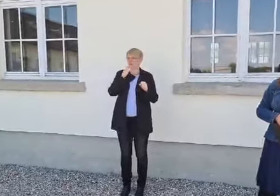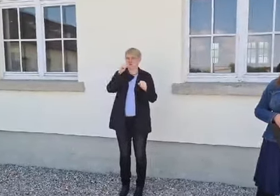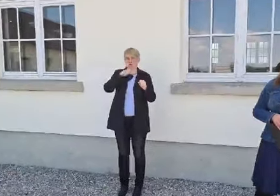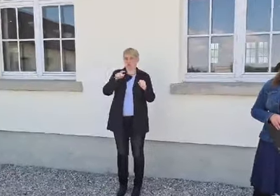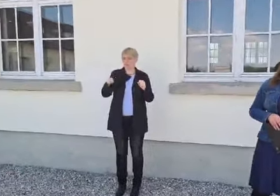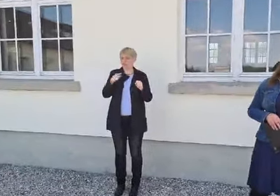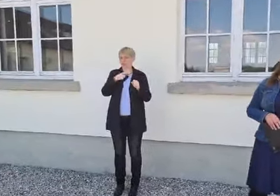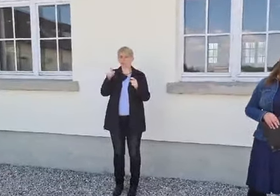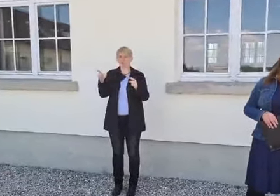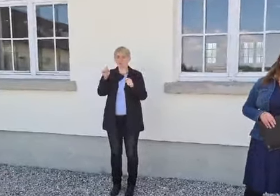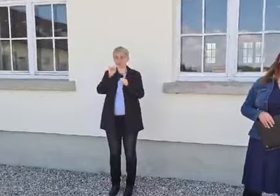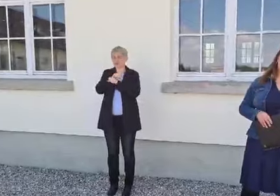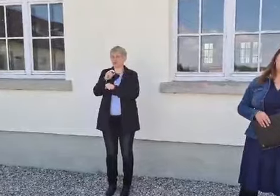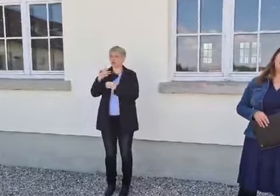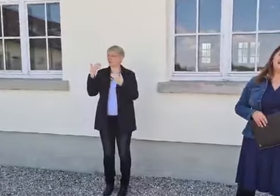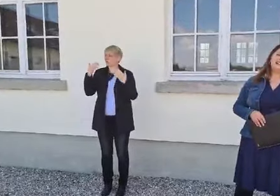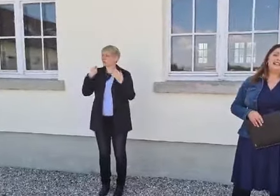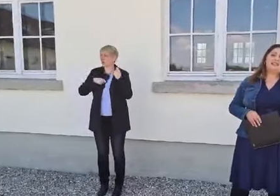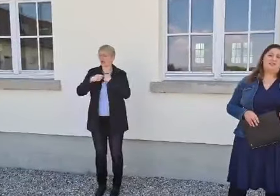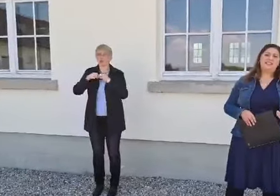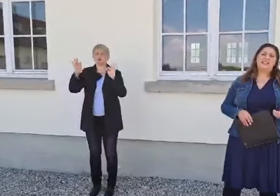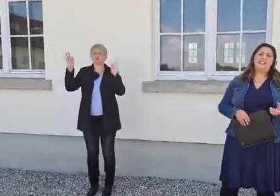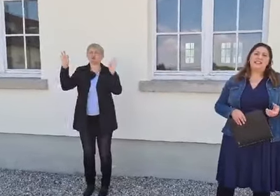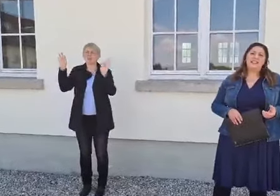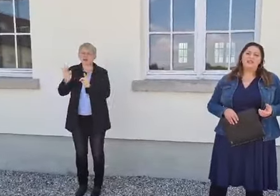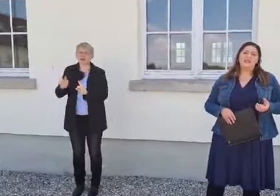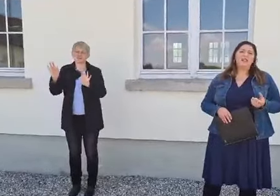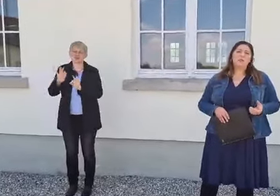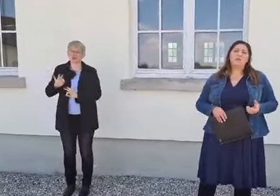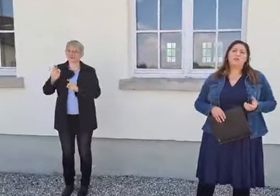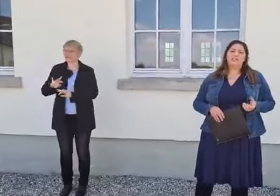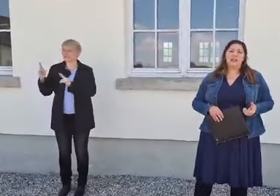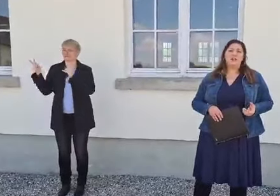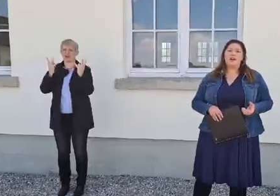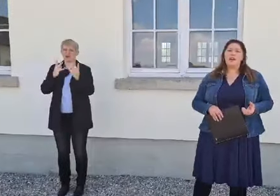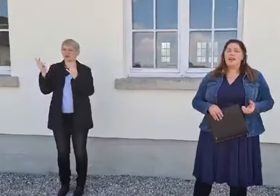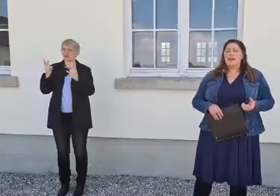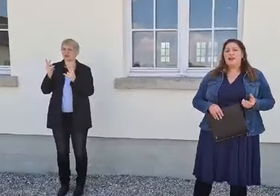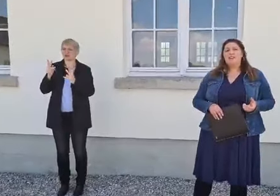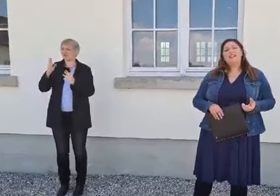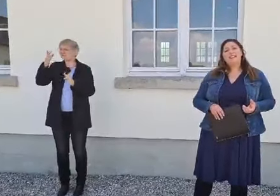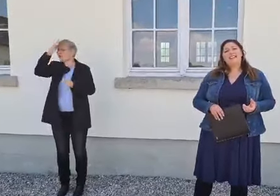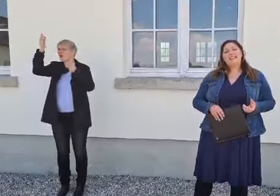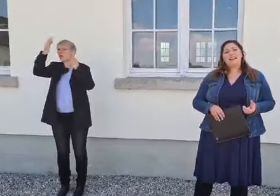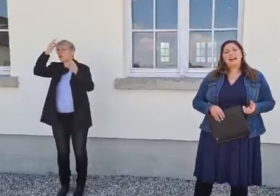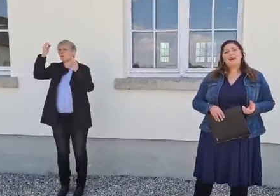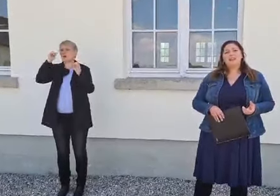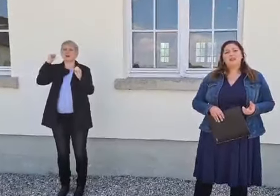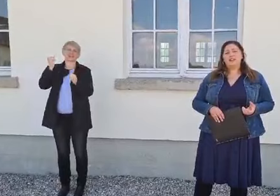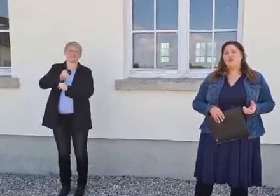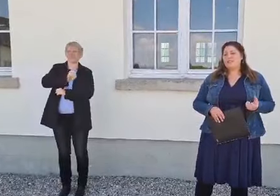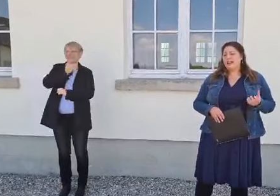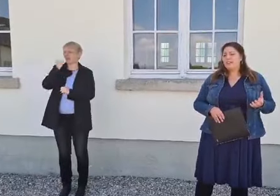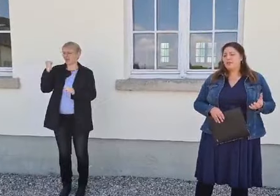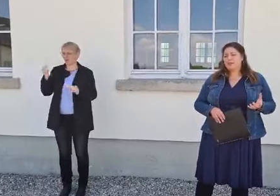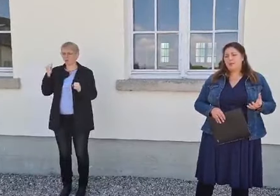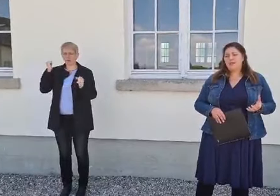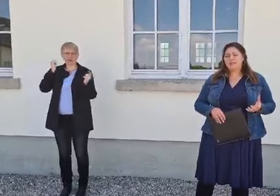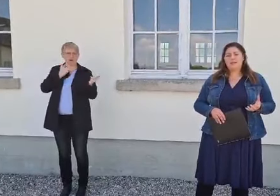behandelt, als andere Inhaftierte hier. Willkür und Terror waren wirklich an der Tagesordnung. Und David Ludwig Bloch ist eben